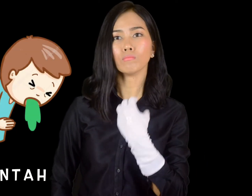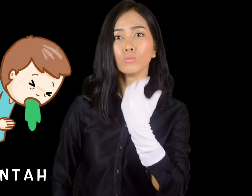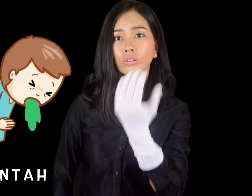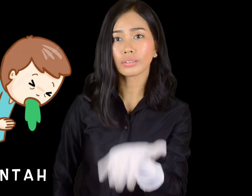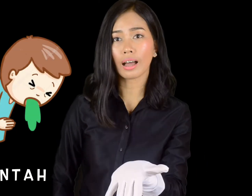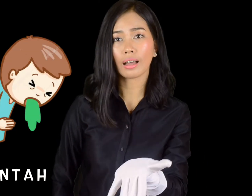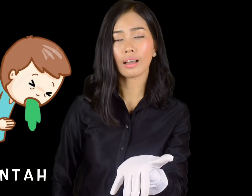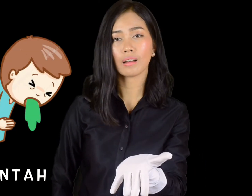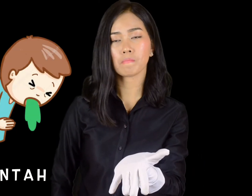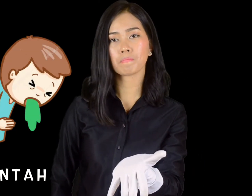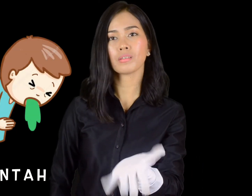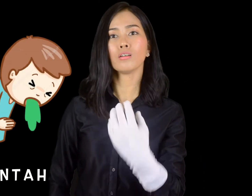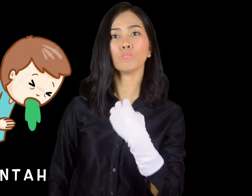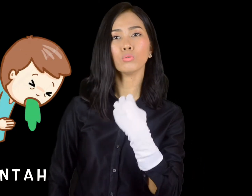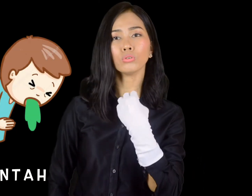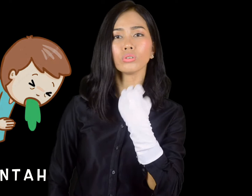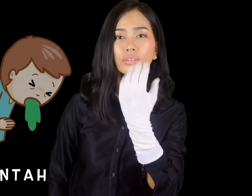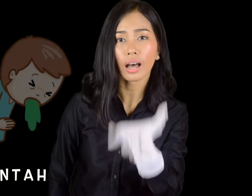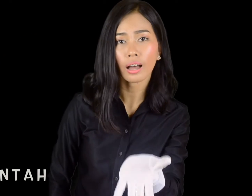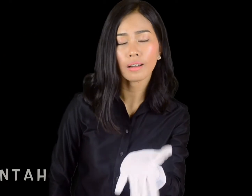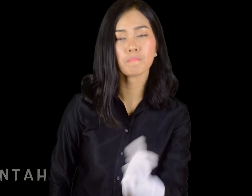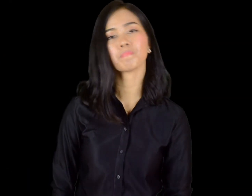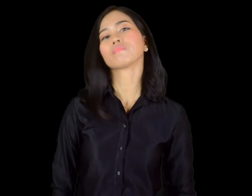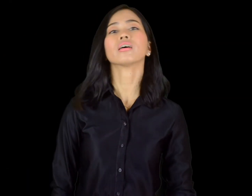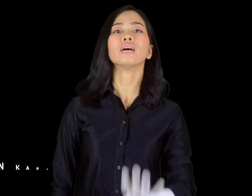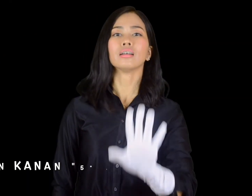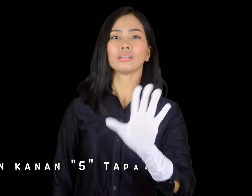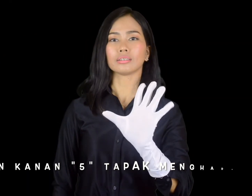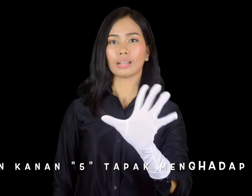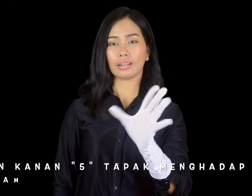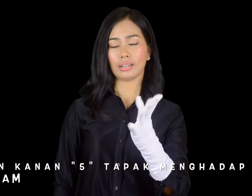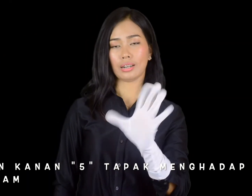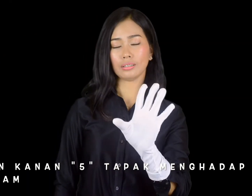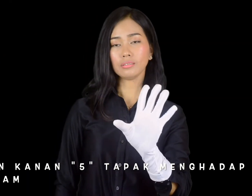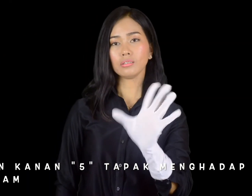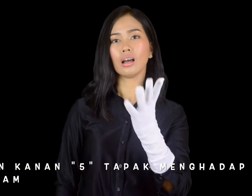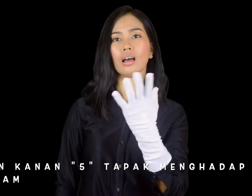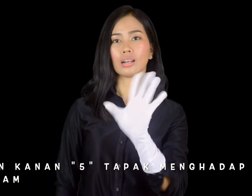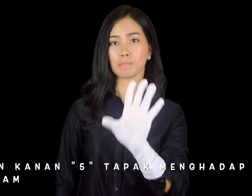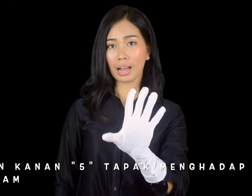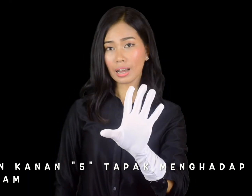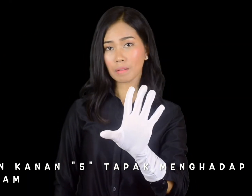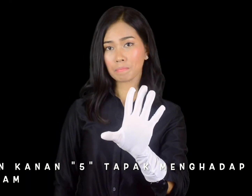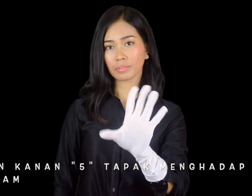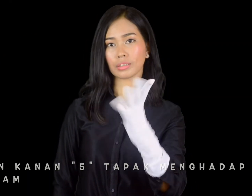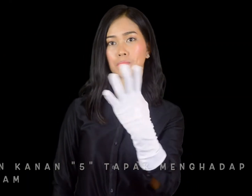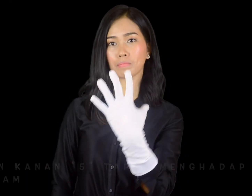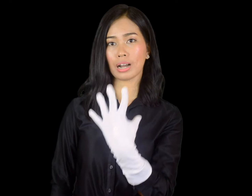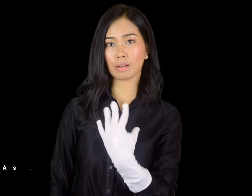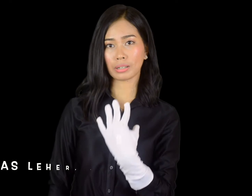muntah. Muntah. Tangan kanan 5, tapak menghadap ke